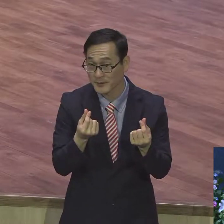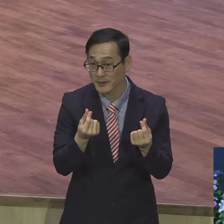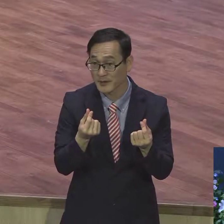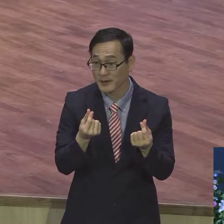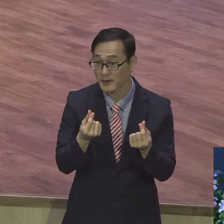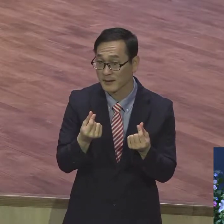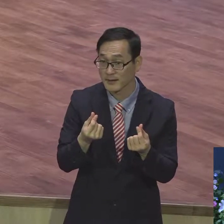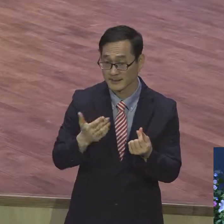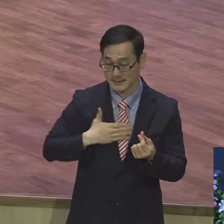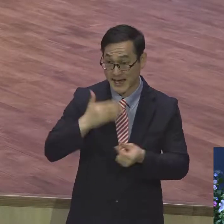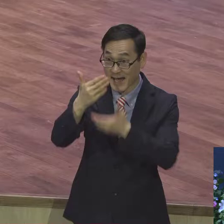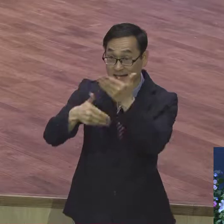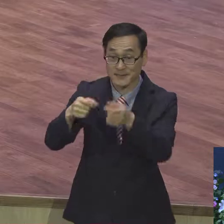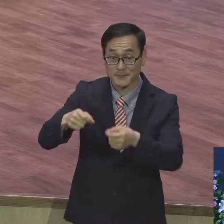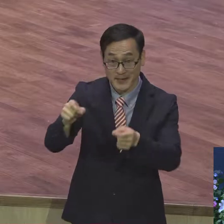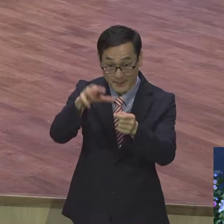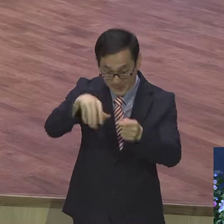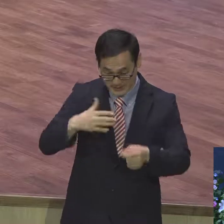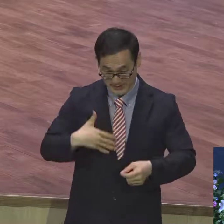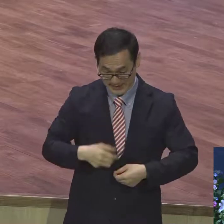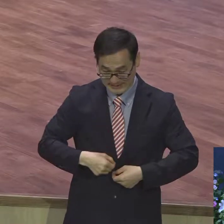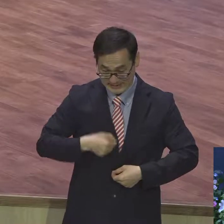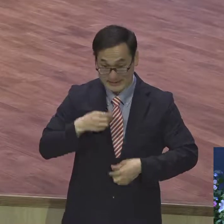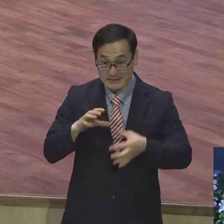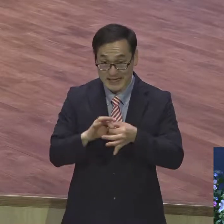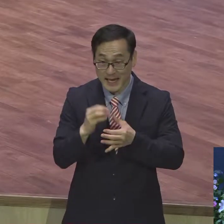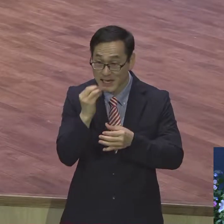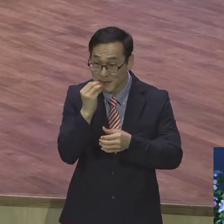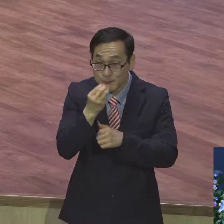드리라 라고 강조하고 있습니다. 의의의 무기로 드려라